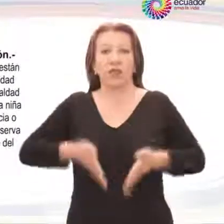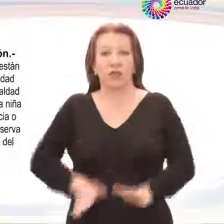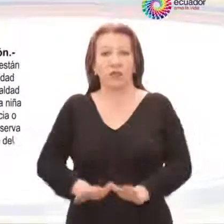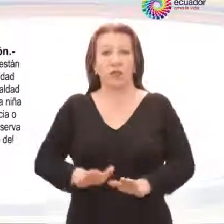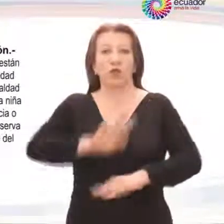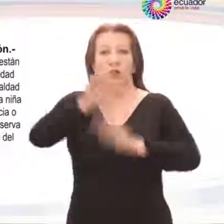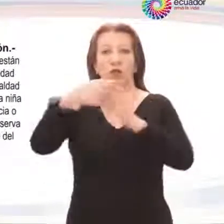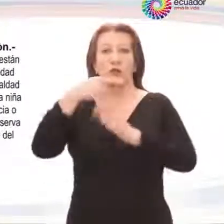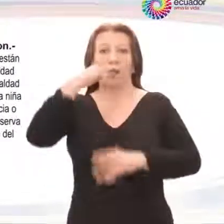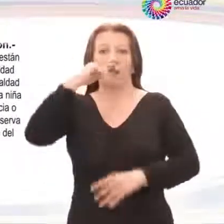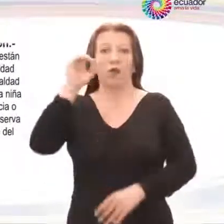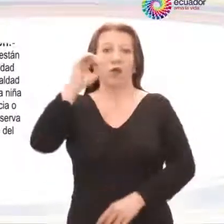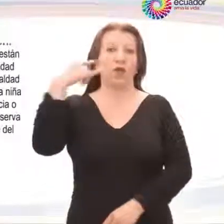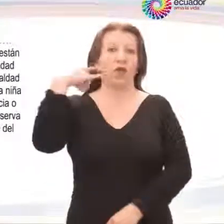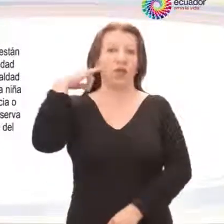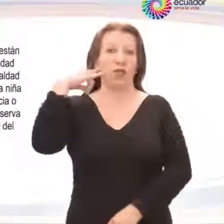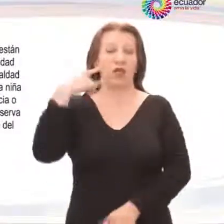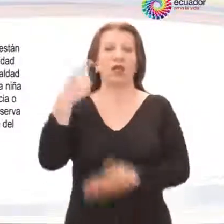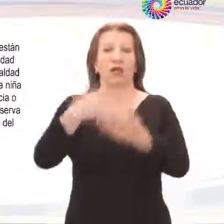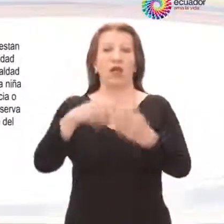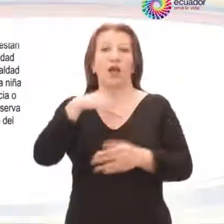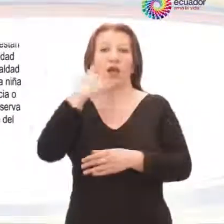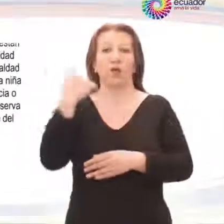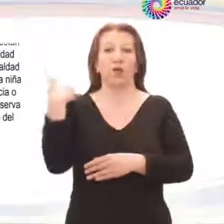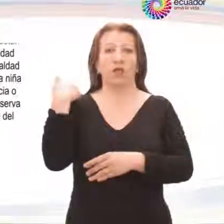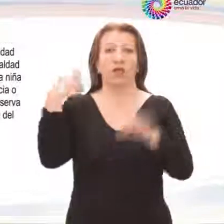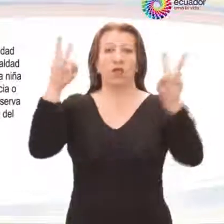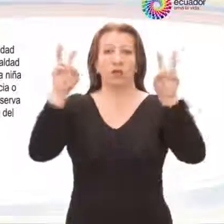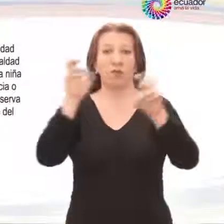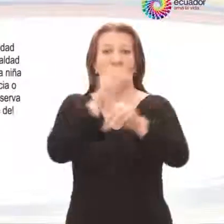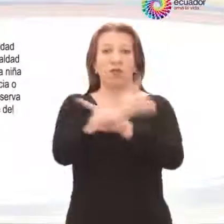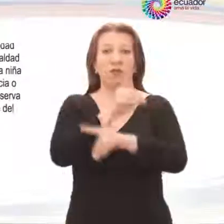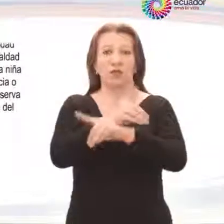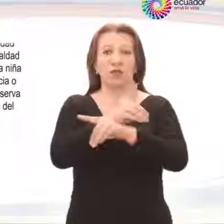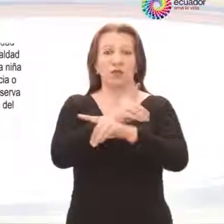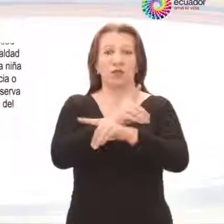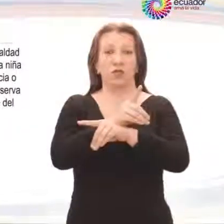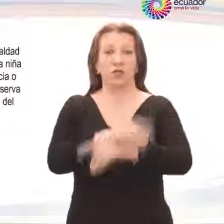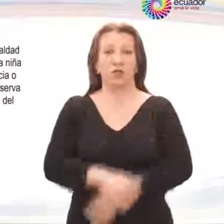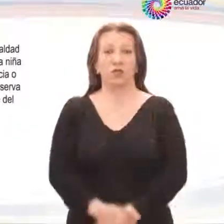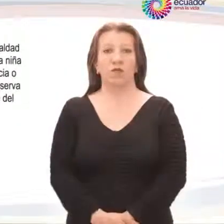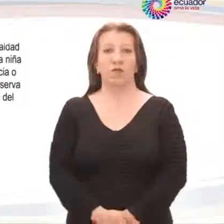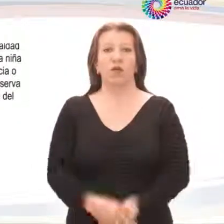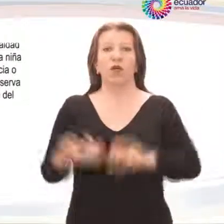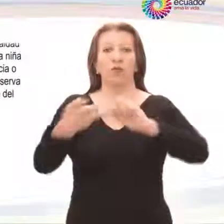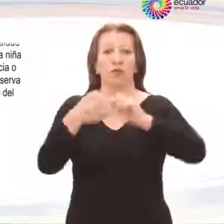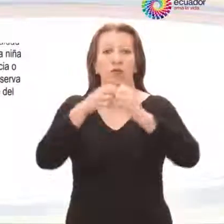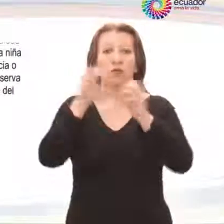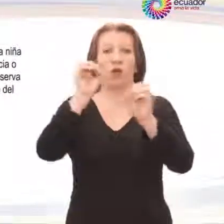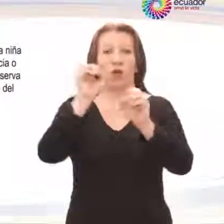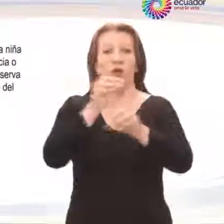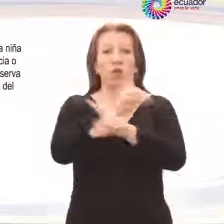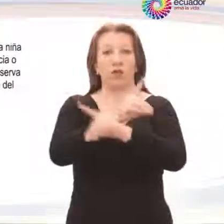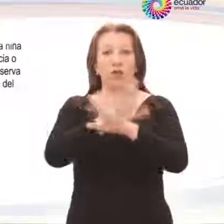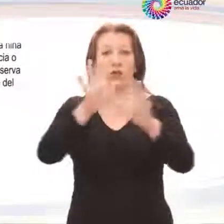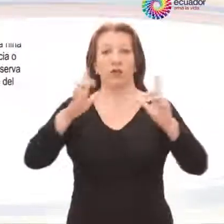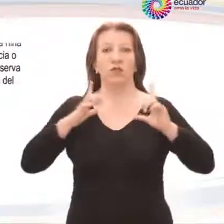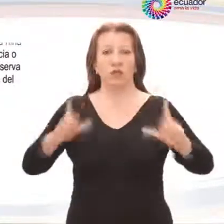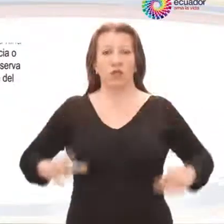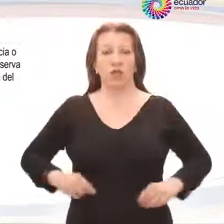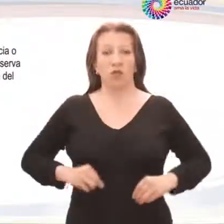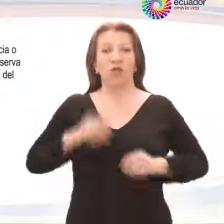nacimiento de toda niña o niño con algún tipo de discapacidad, deficiencia o condición discapacitante,